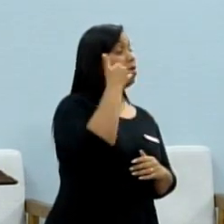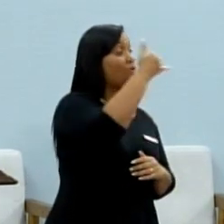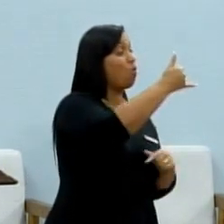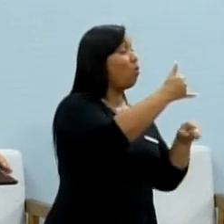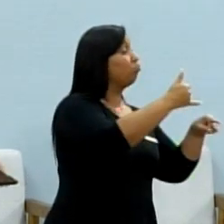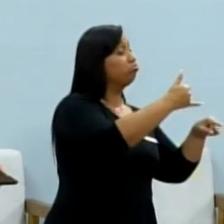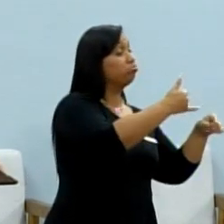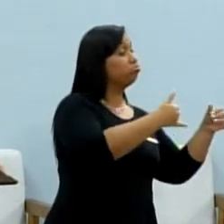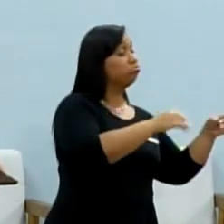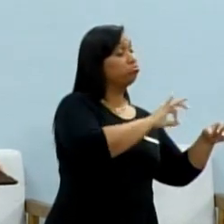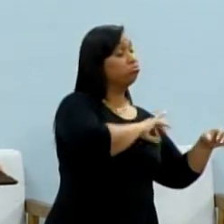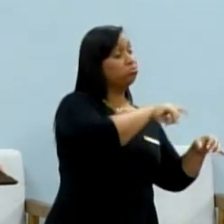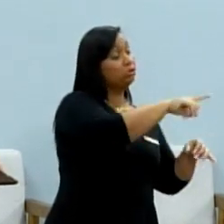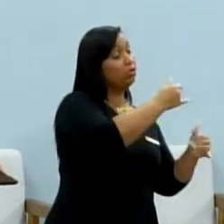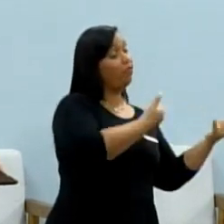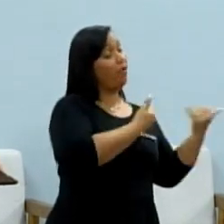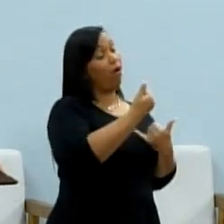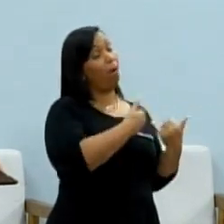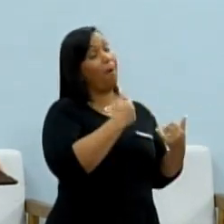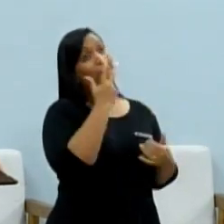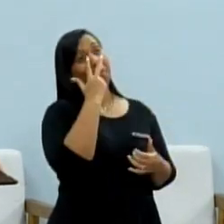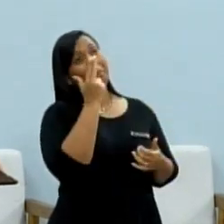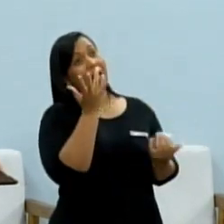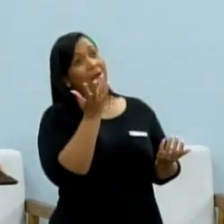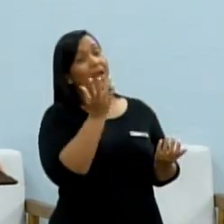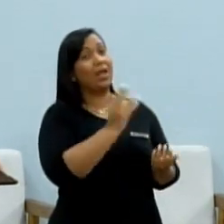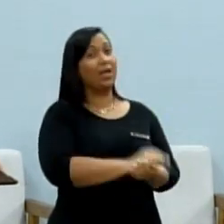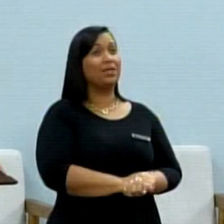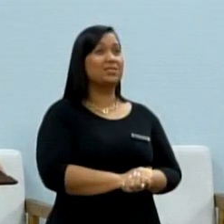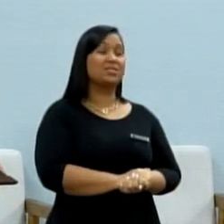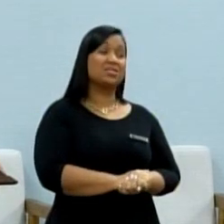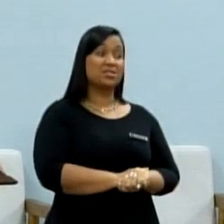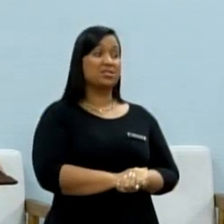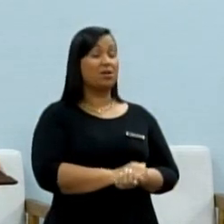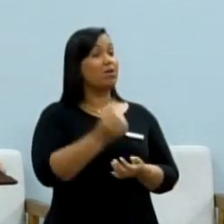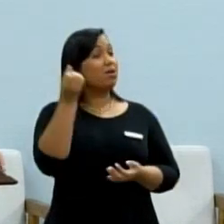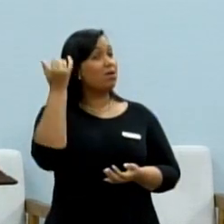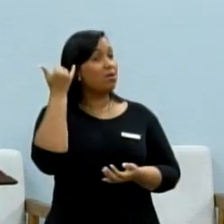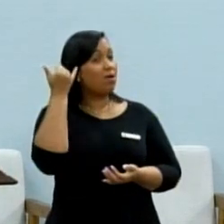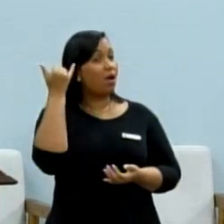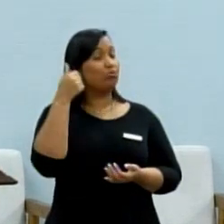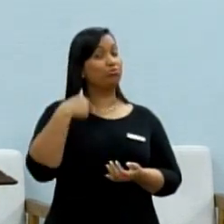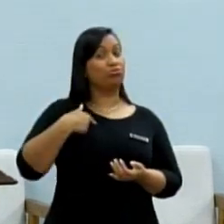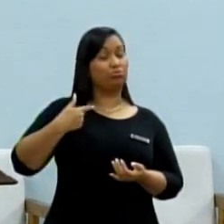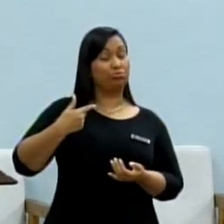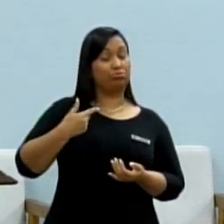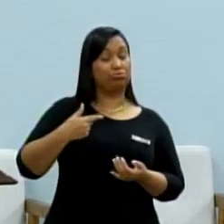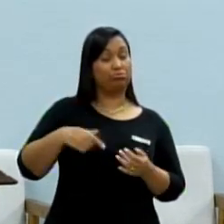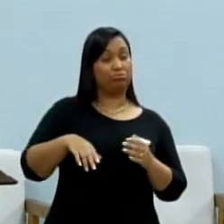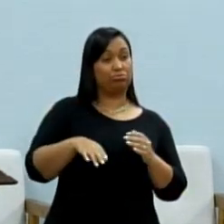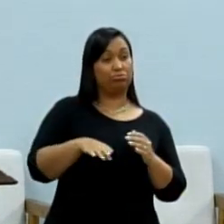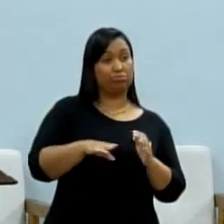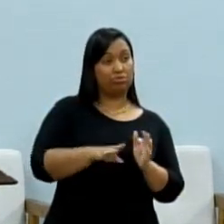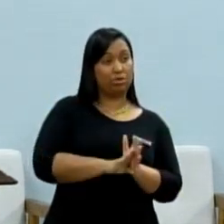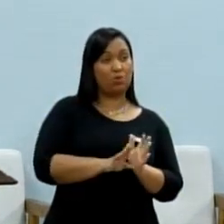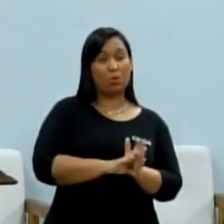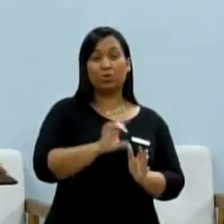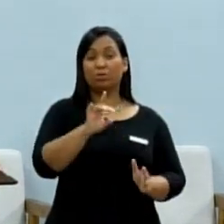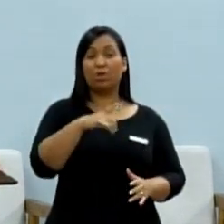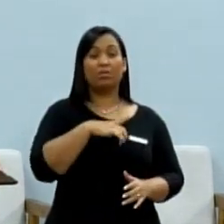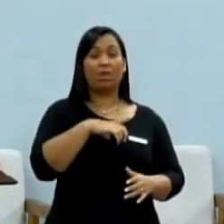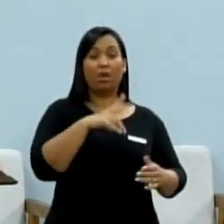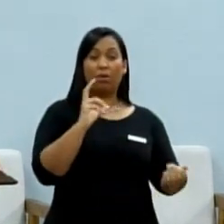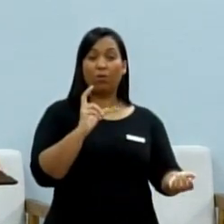aí a polícia militar informou que parece, segundo esse áudio que recebi, só tem o antídoto,